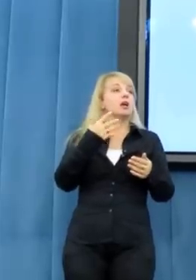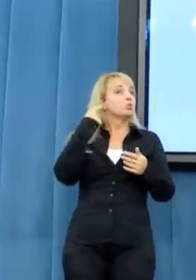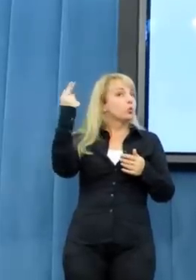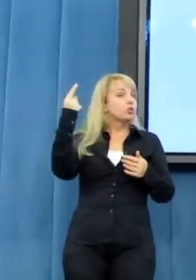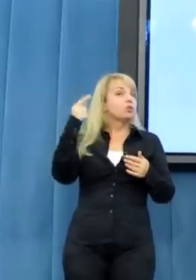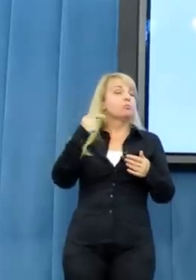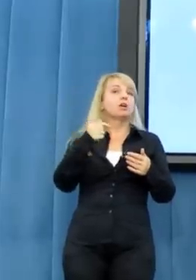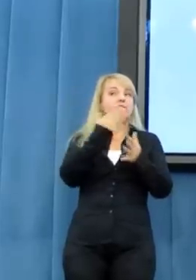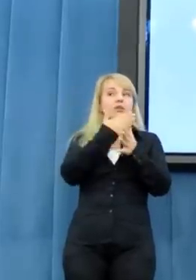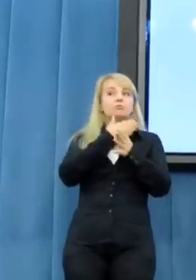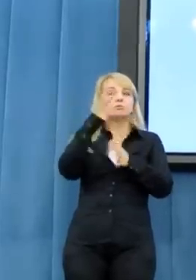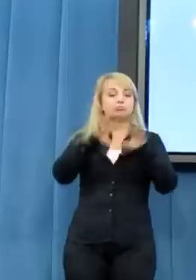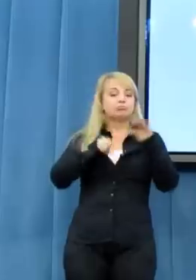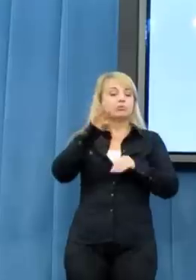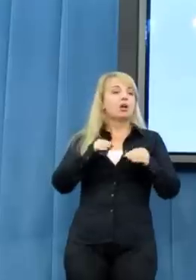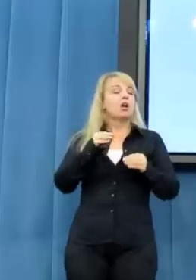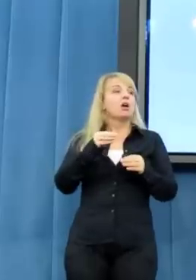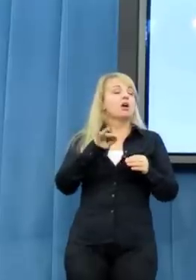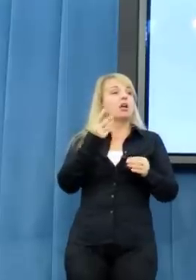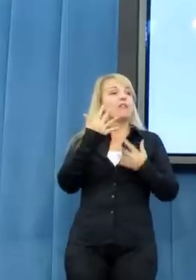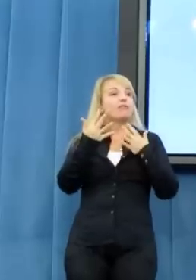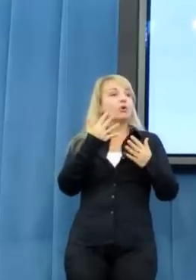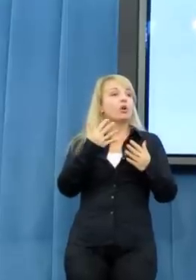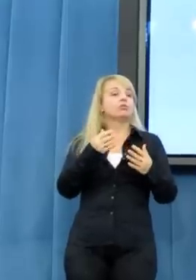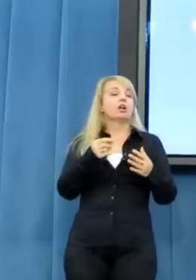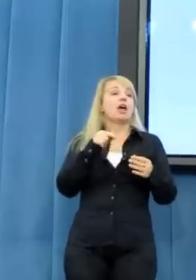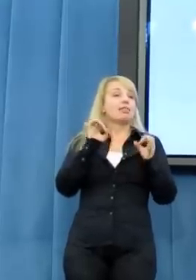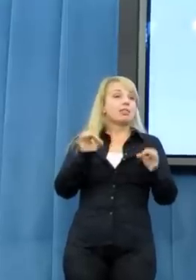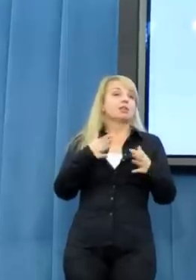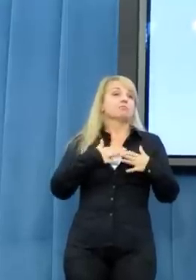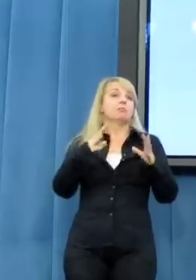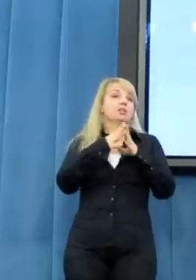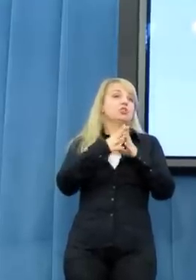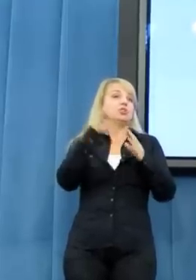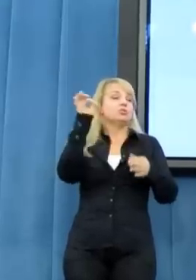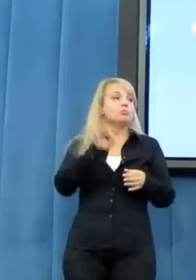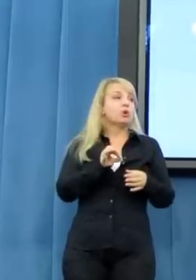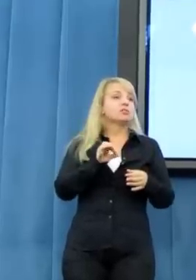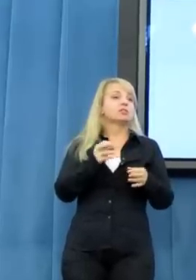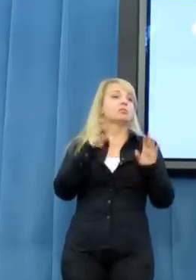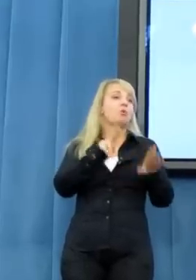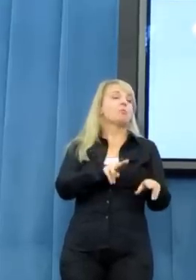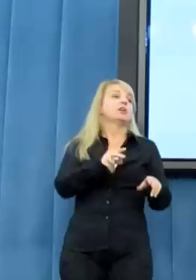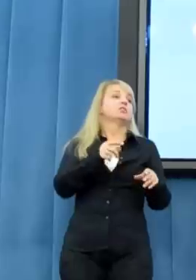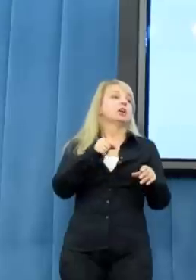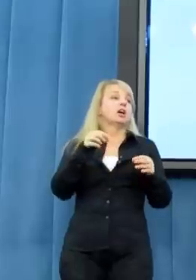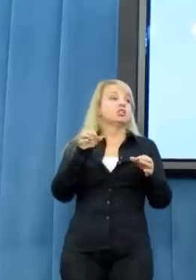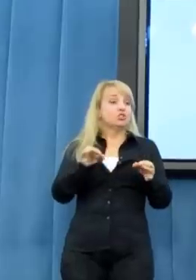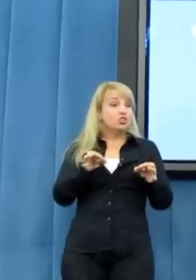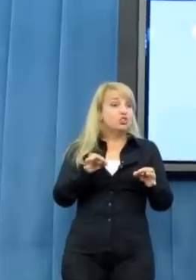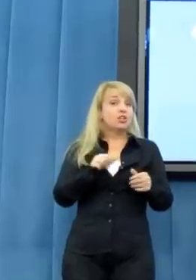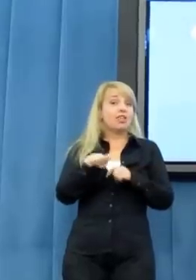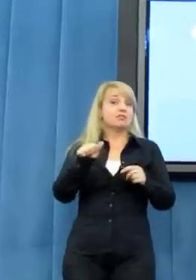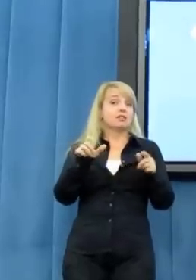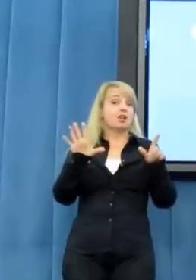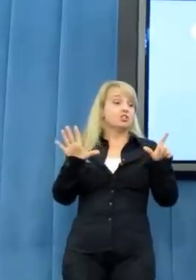sondaży, a dostaliśmy się z poparciem 10% czy ponad 10%, myślę, że tak